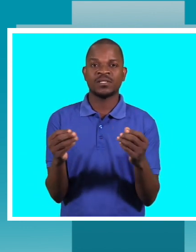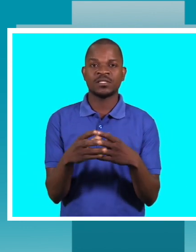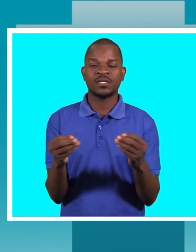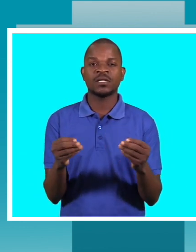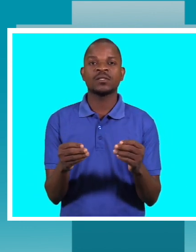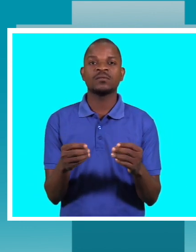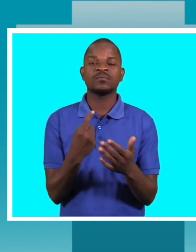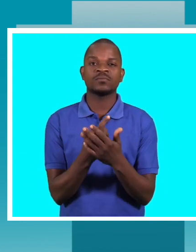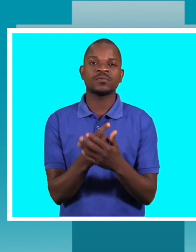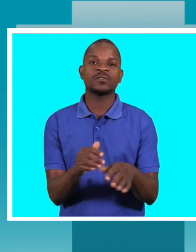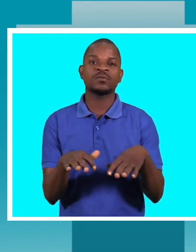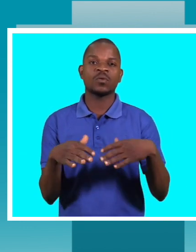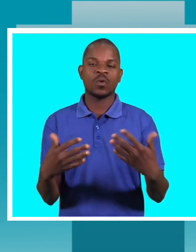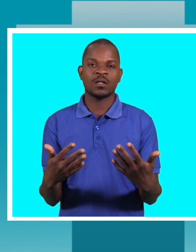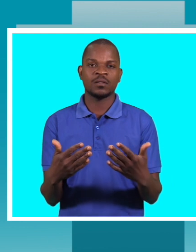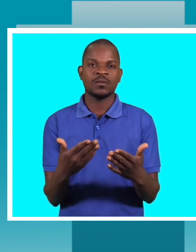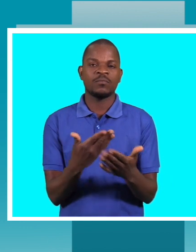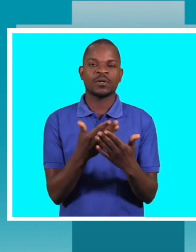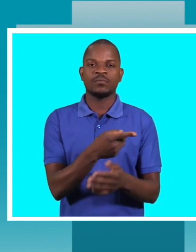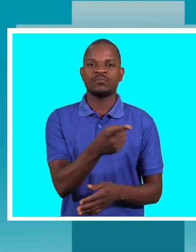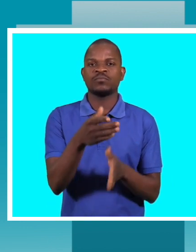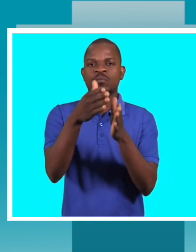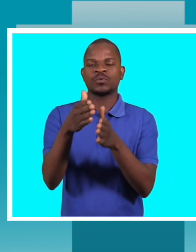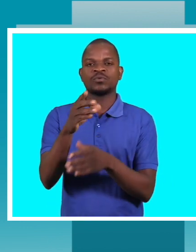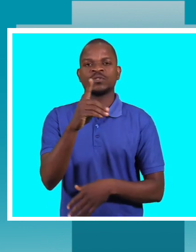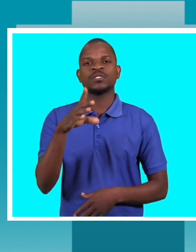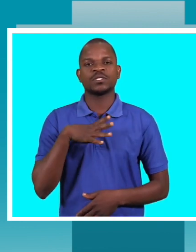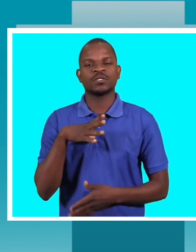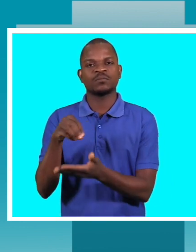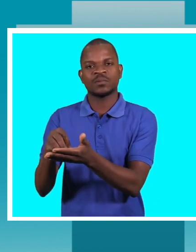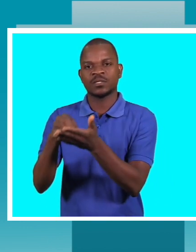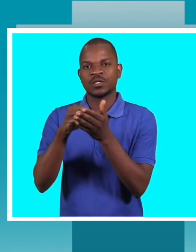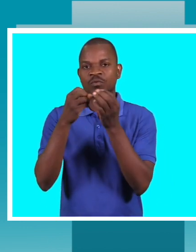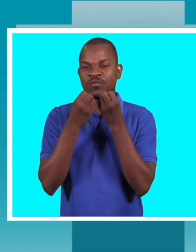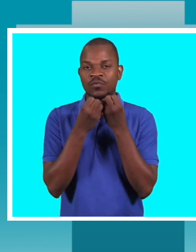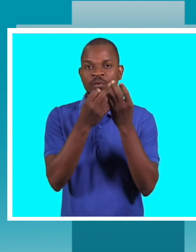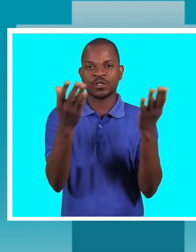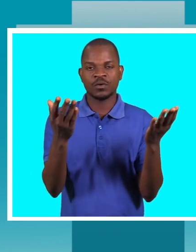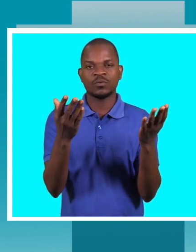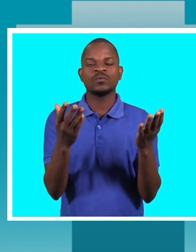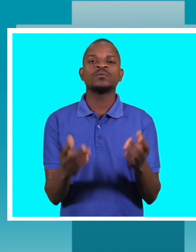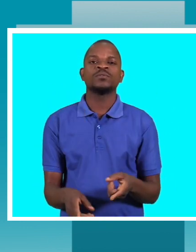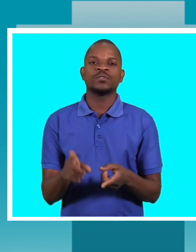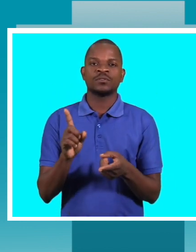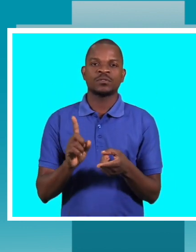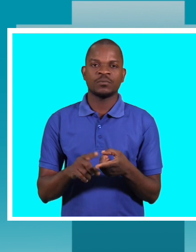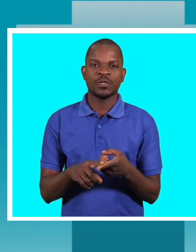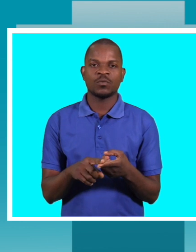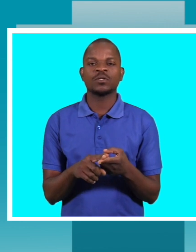alocados para que as pessoas com deficiência pudessem ter mais informação e puderem se beneficiar da própria estratégia.